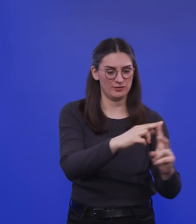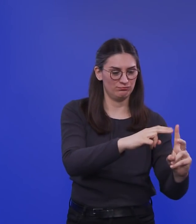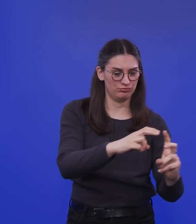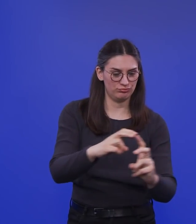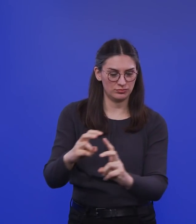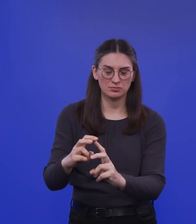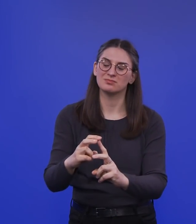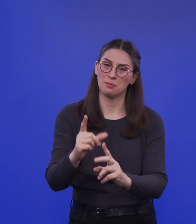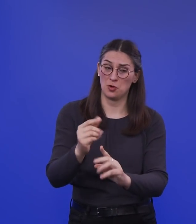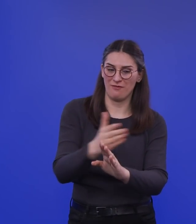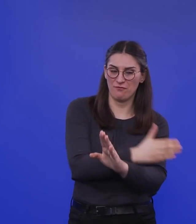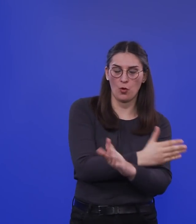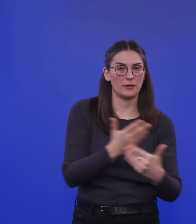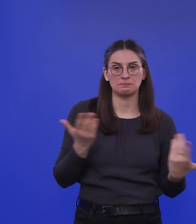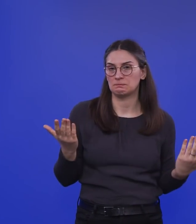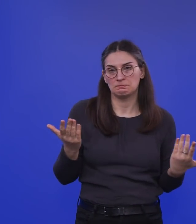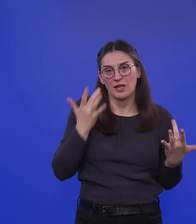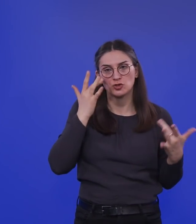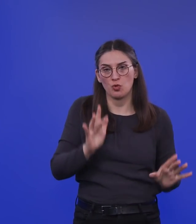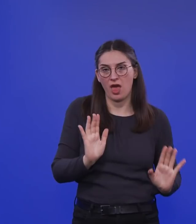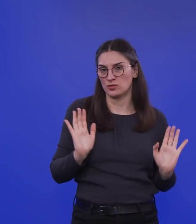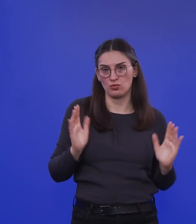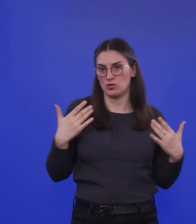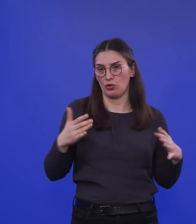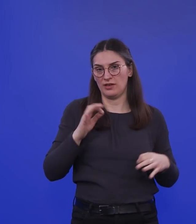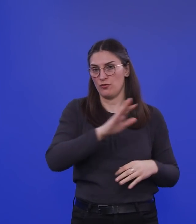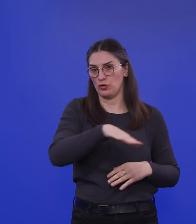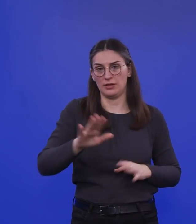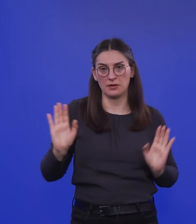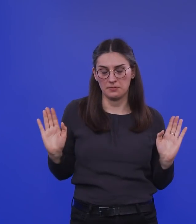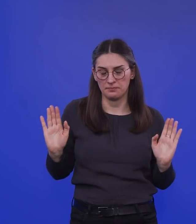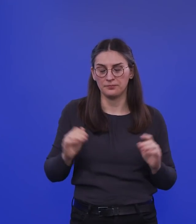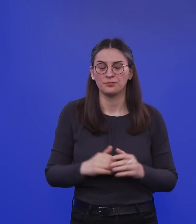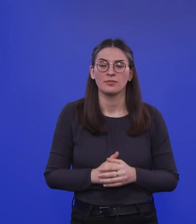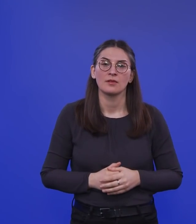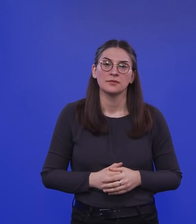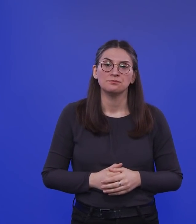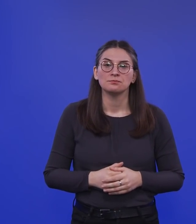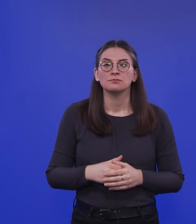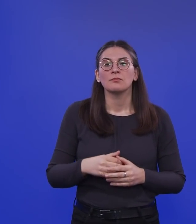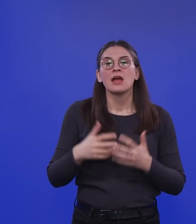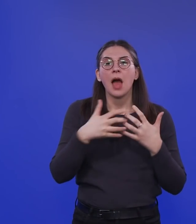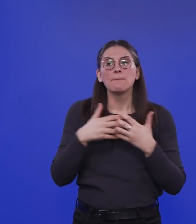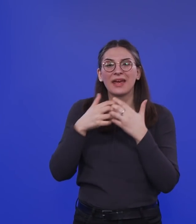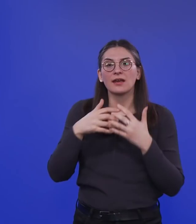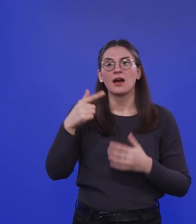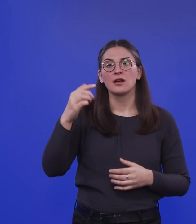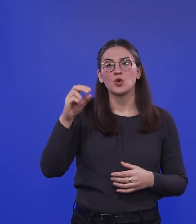einfach keine zugelassenen Impfstoffe dann haben. vor dem Herbst. Tony Fauzi hat erklärt, in USA